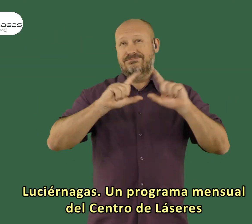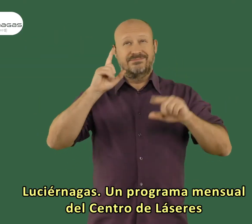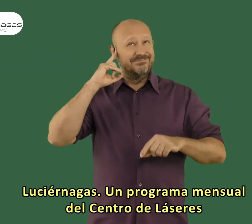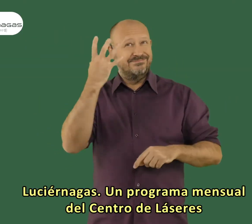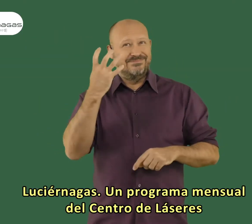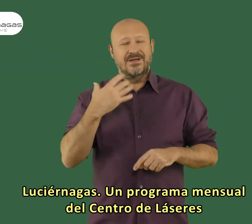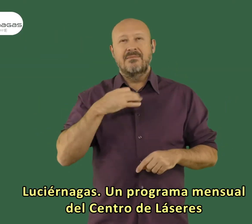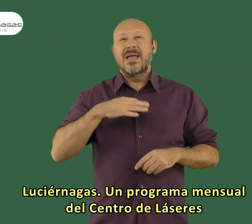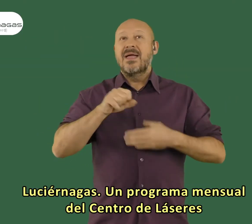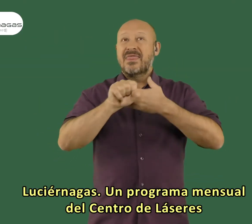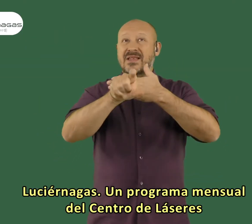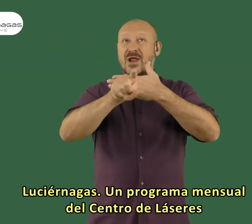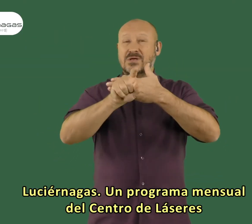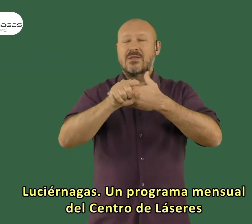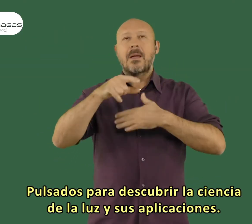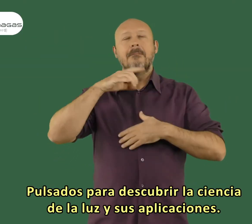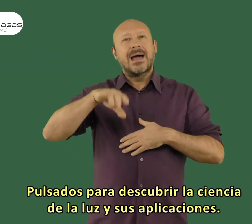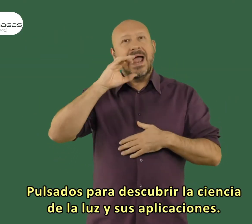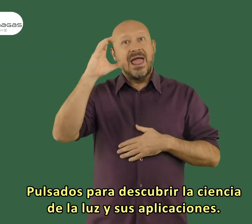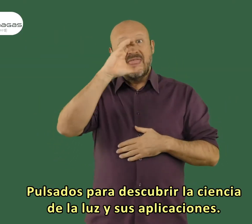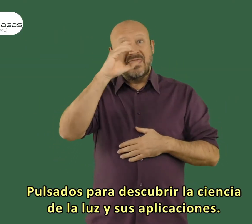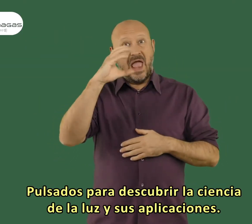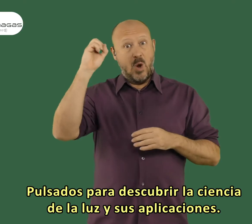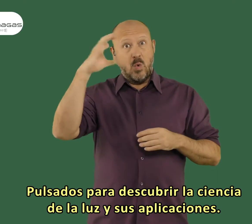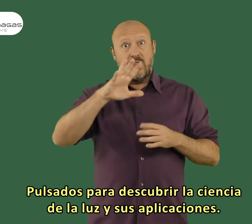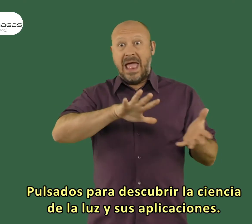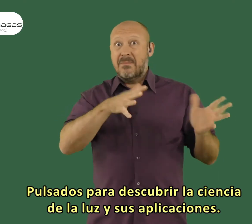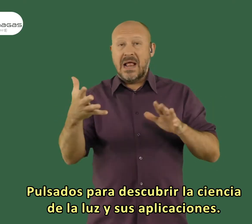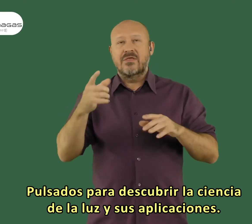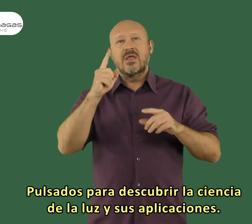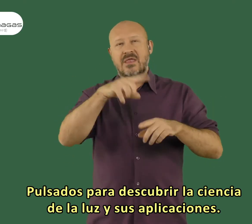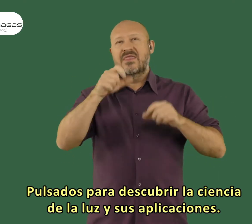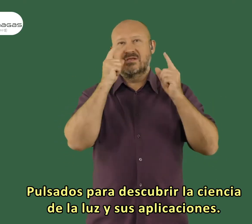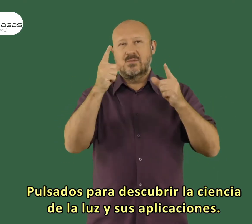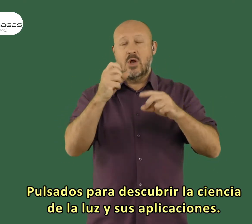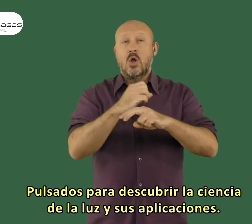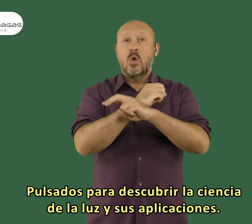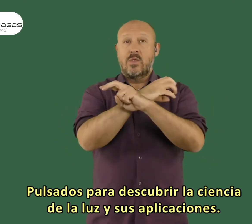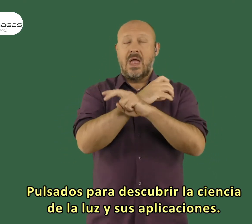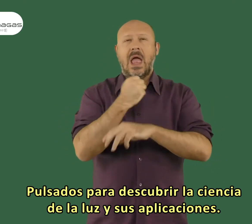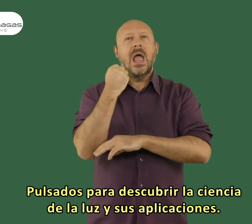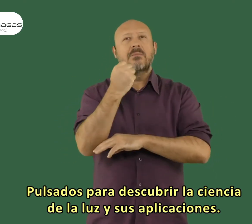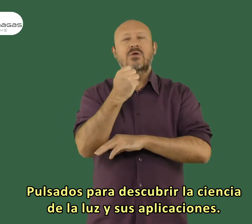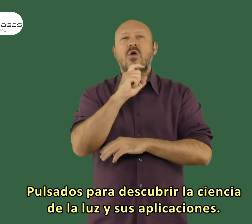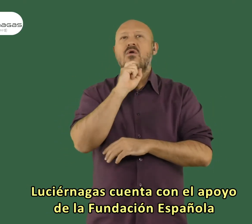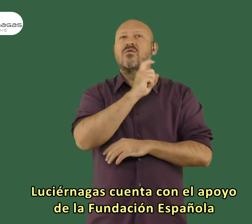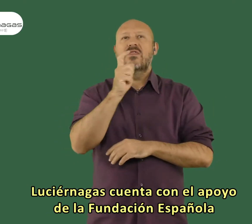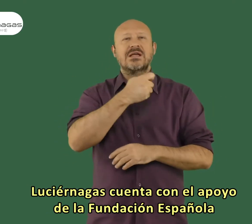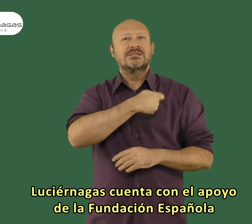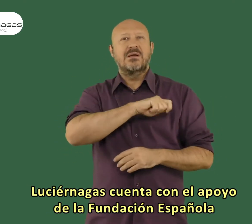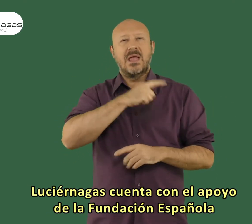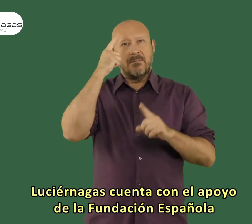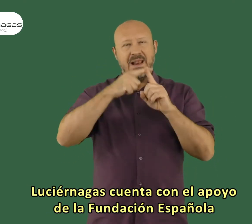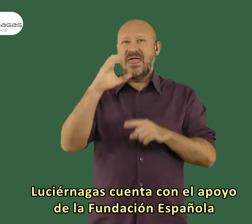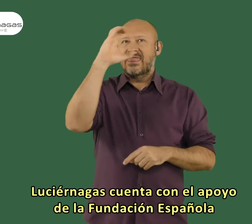Luciérnagas, un programa mensual del Centro de Láseres Pulsados para descubrir la ciencia de la luz y sus aplicaciones. Luciérnagas cuenta con el